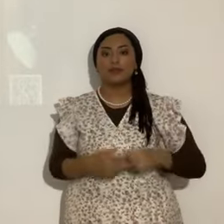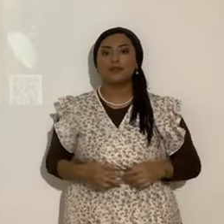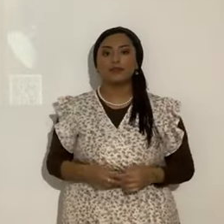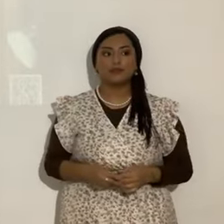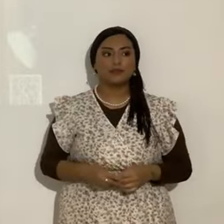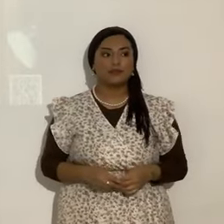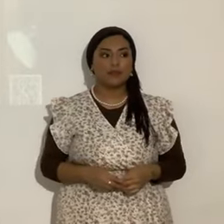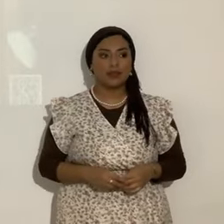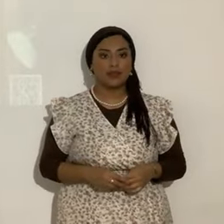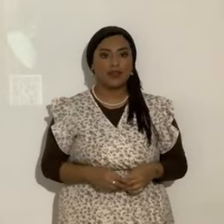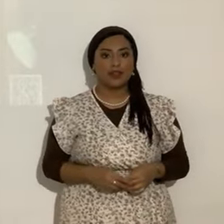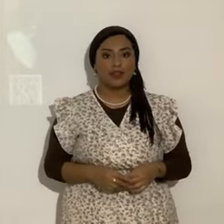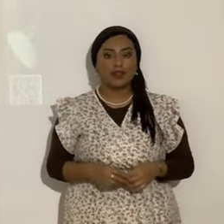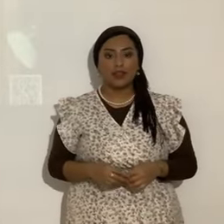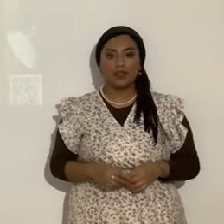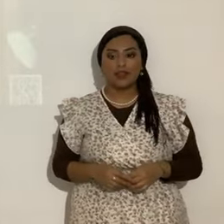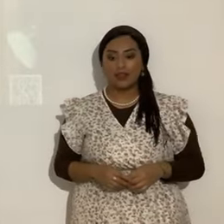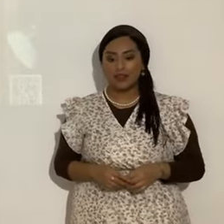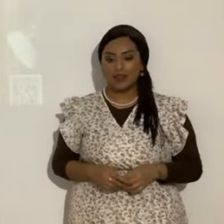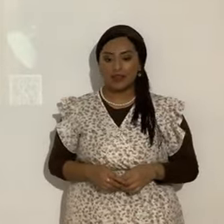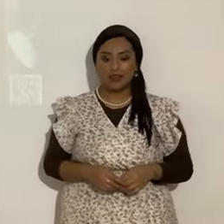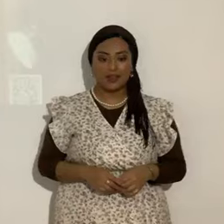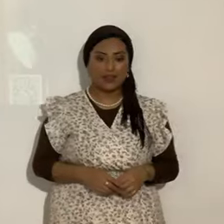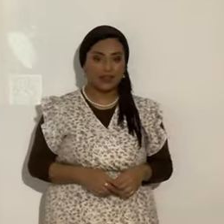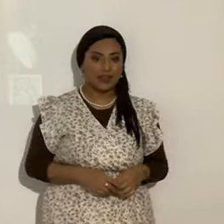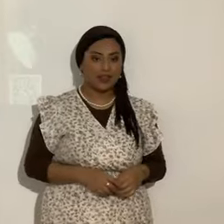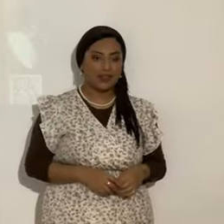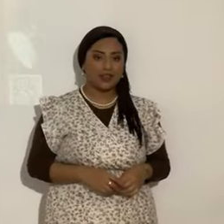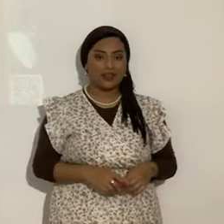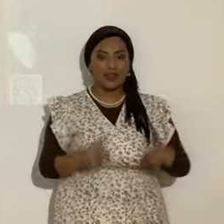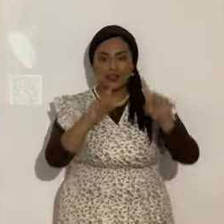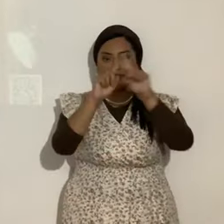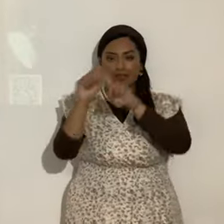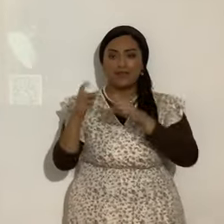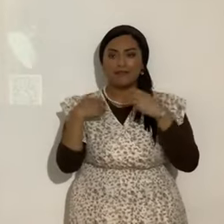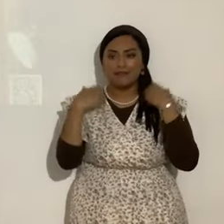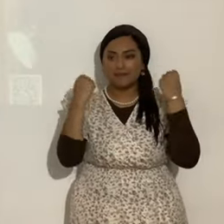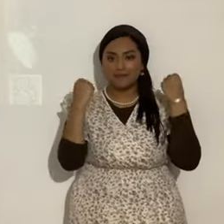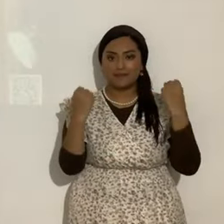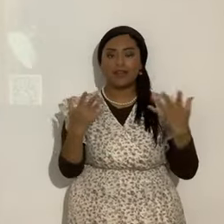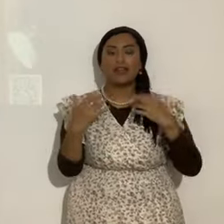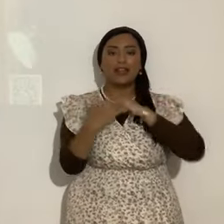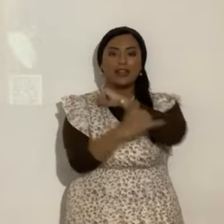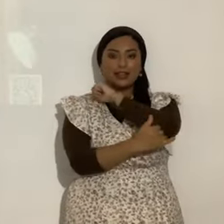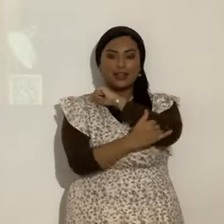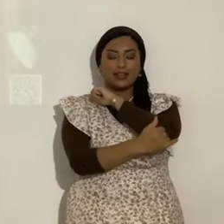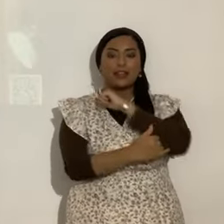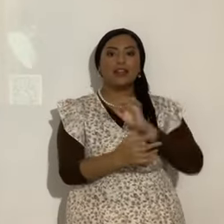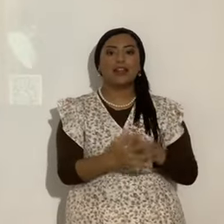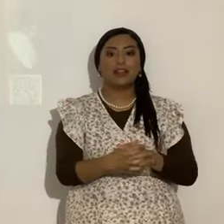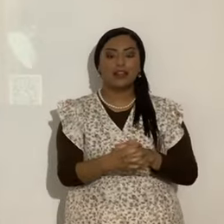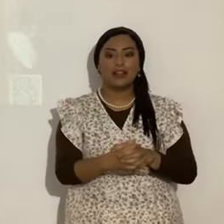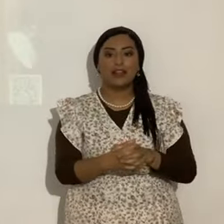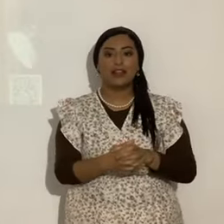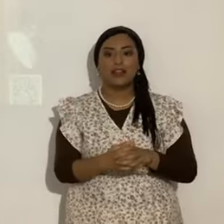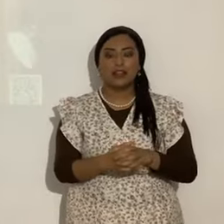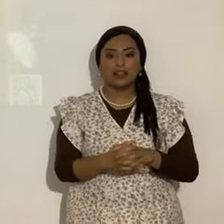Ya iba yo a decir miles y miles de países. Pero no. No hay miles y miles de países. Pero sí. En muchos países. Y ya fue descargado. En muchos países.